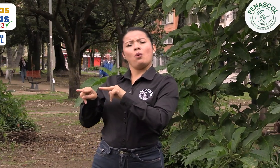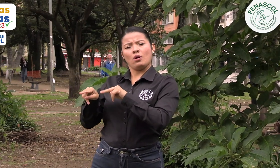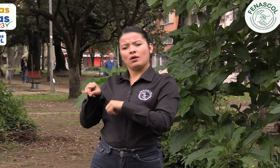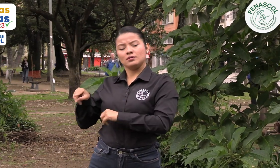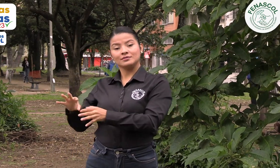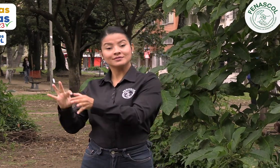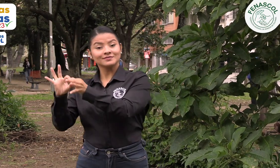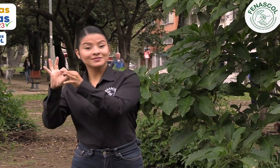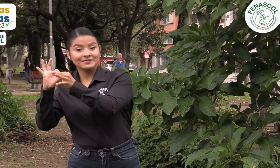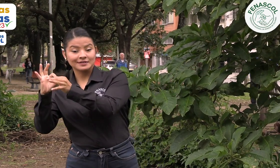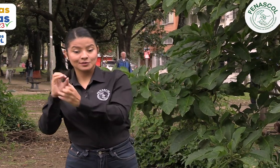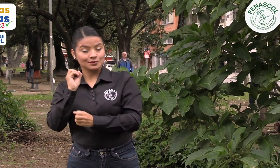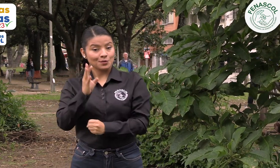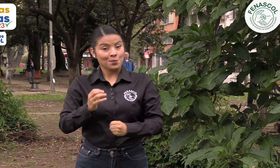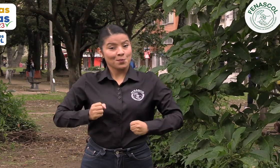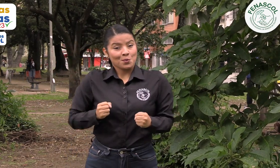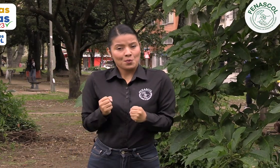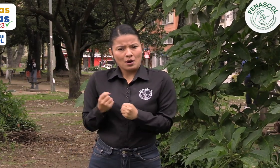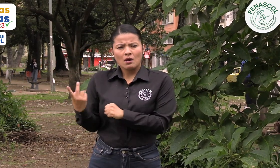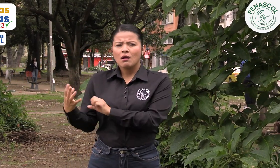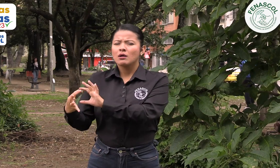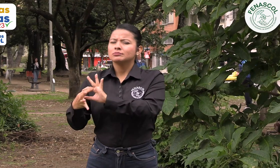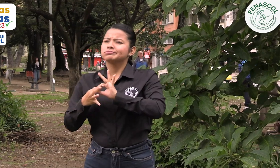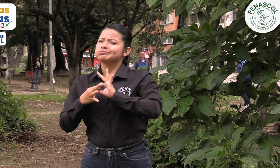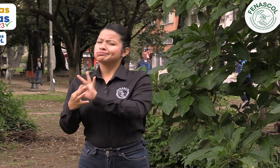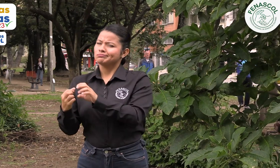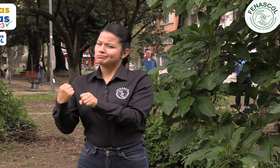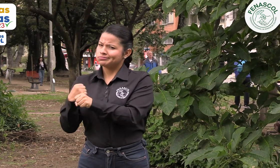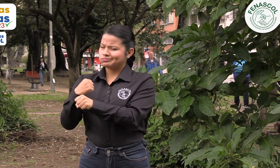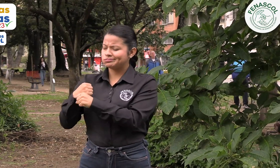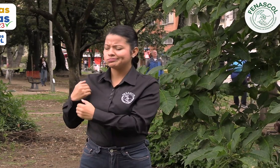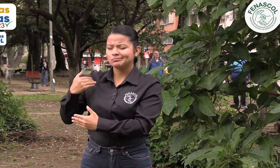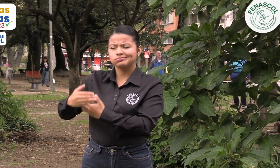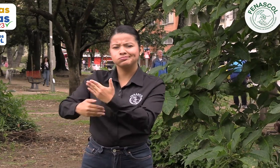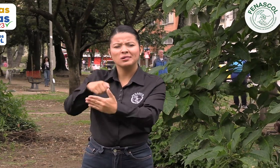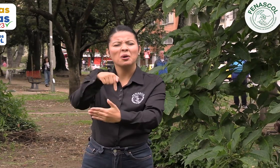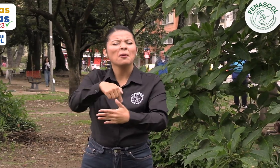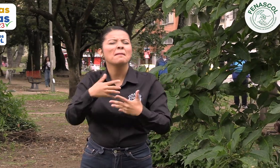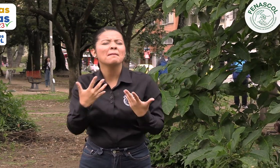En donde se reconoció el trabajo del Módulo de Educación Financiera Accesible,